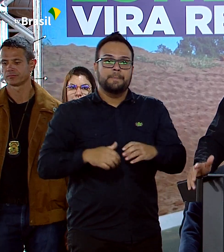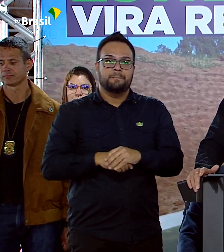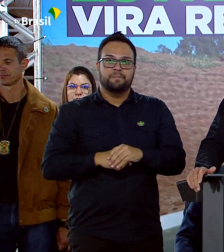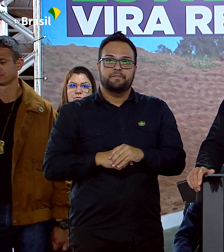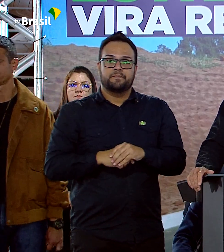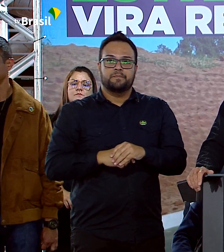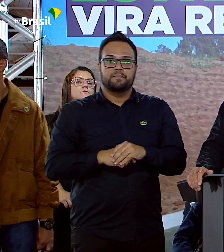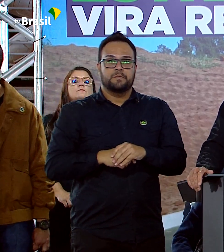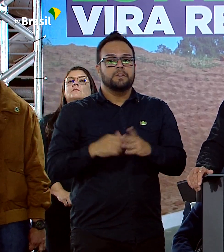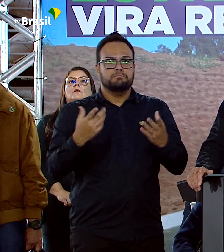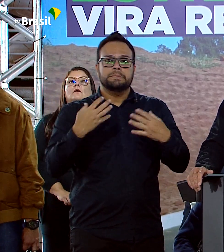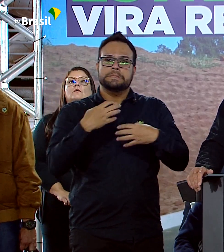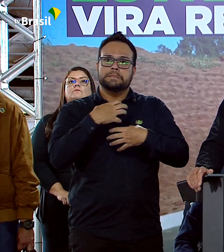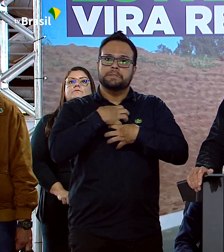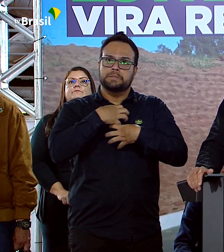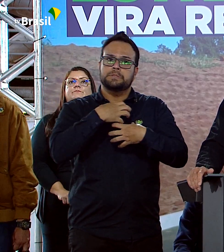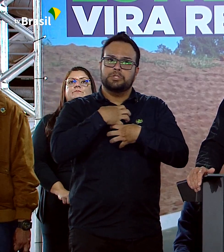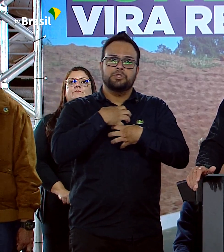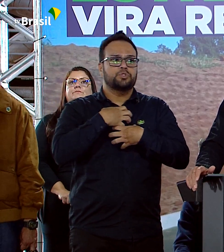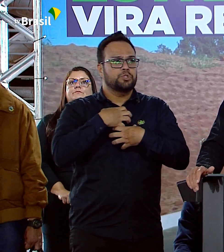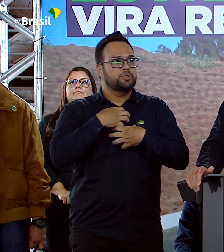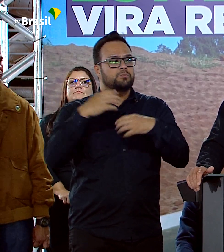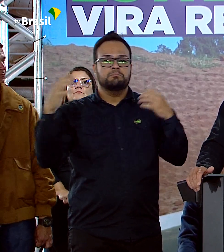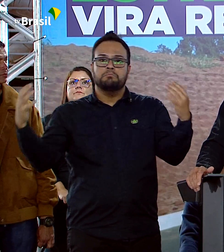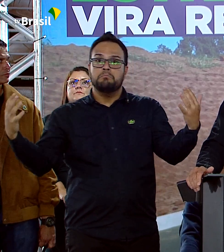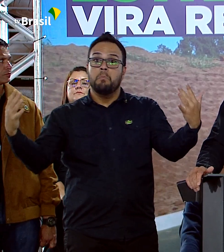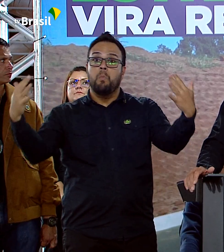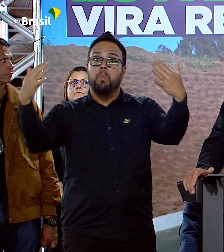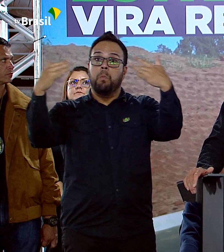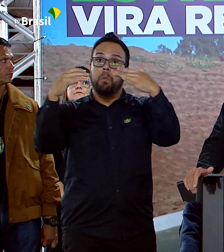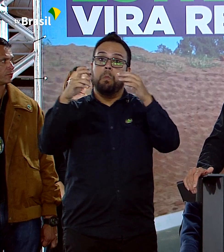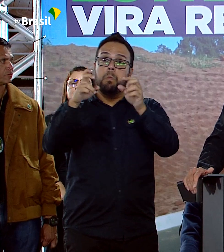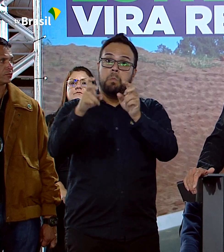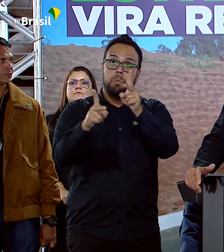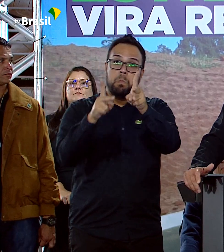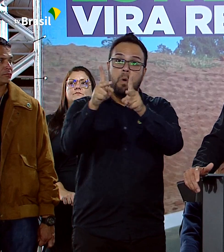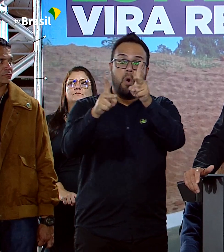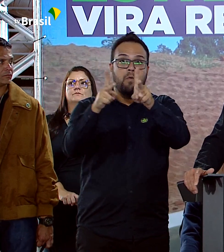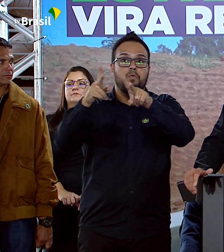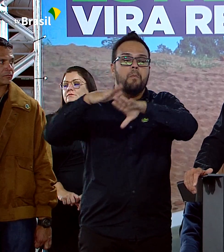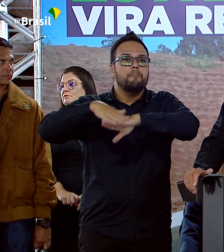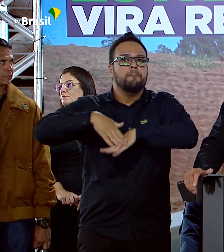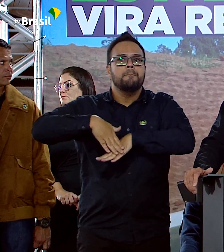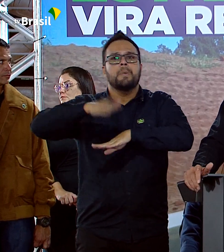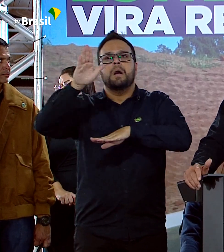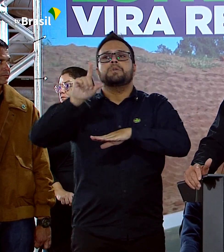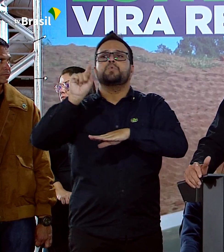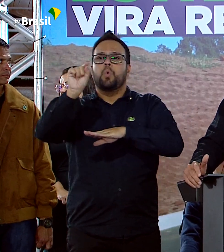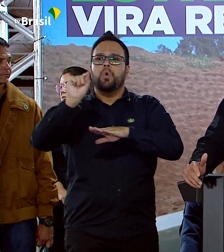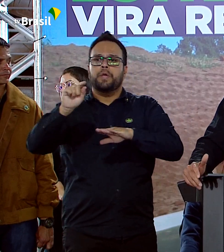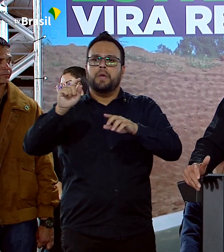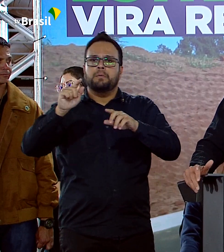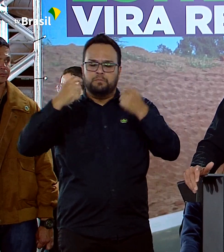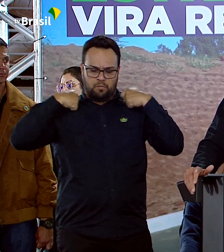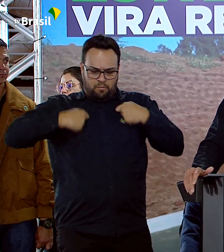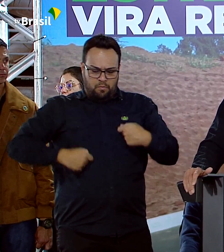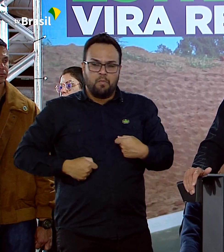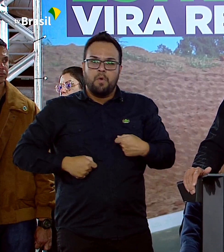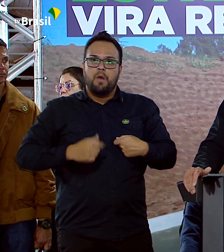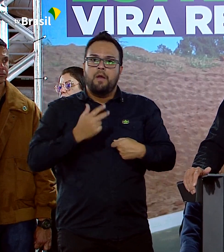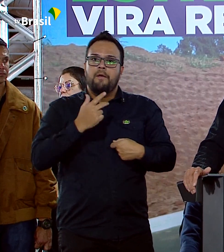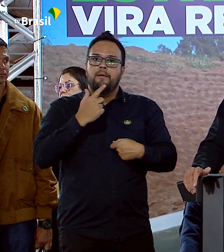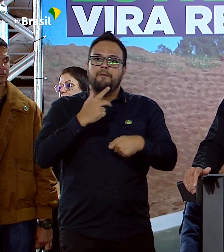sentindo o calor de um povo que cada vez mais veste verde e amarelo.